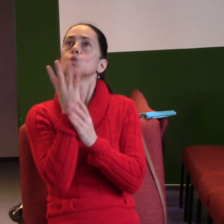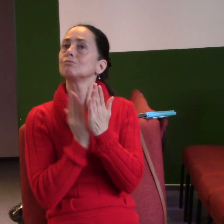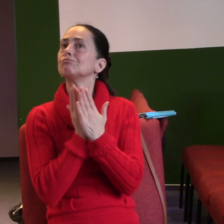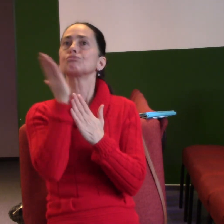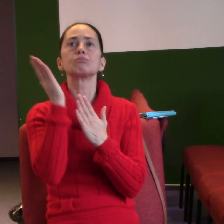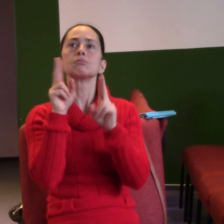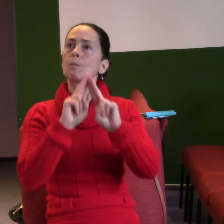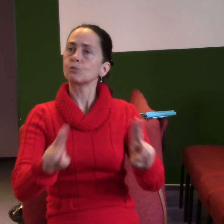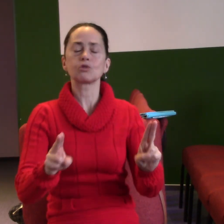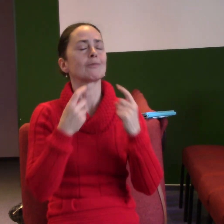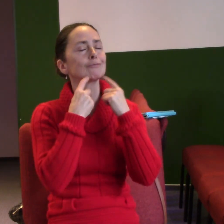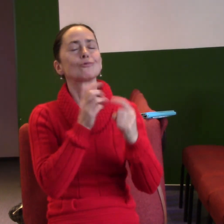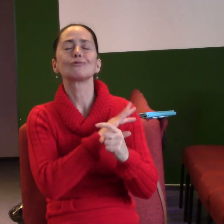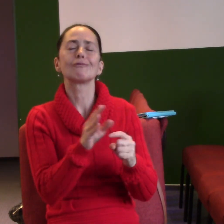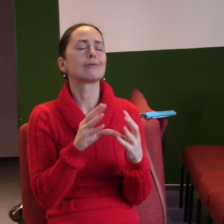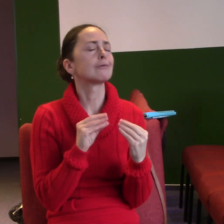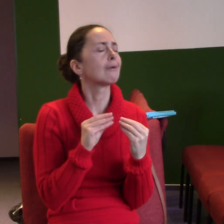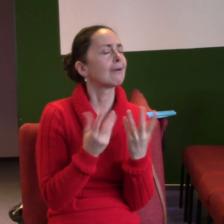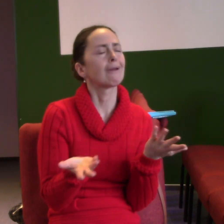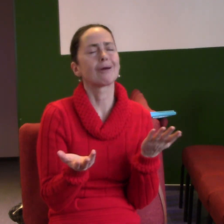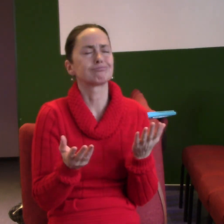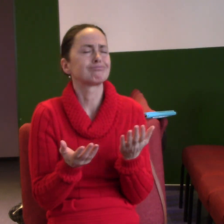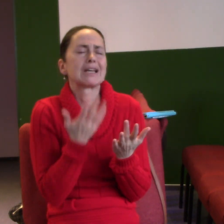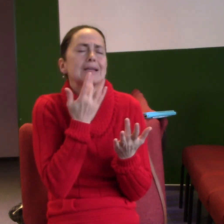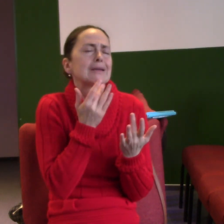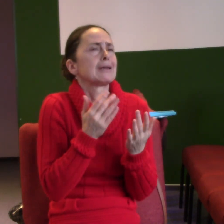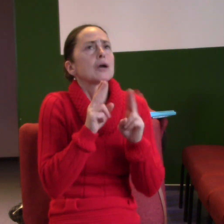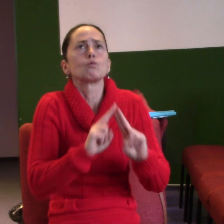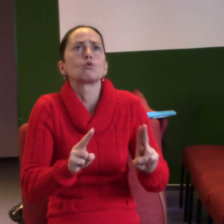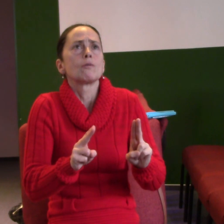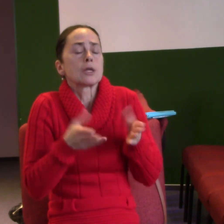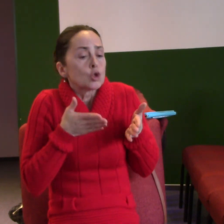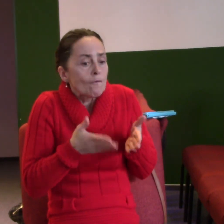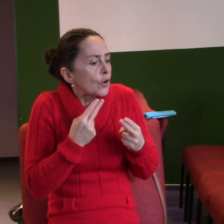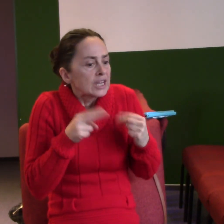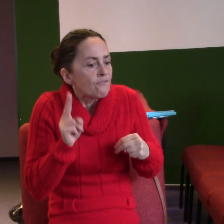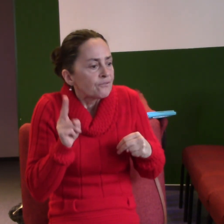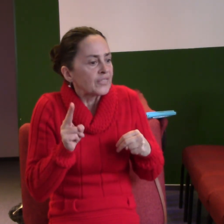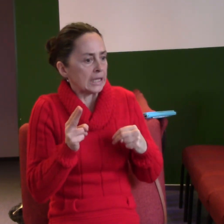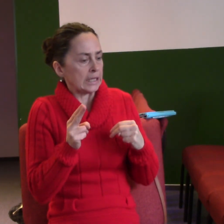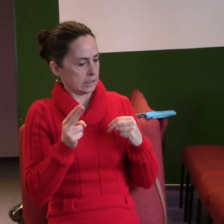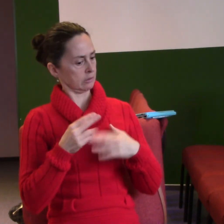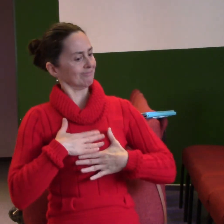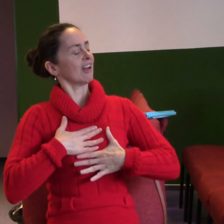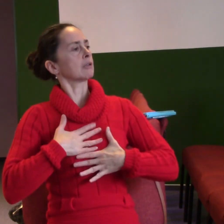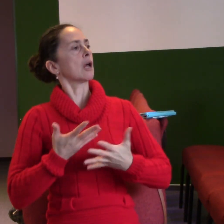mluvit, jak ti mohlo dát víc prostoru. Já tím nechci říct, že když se tváříš smutně, že je něco špatně.